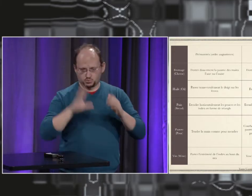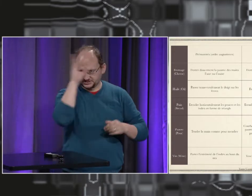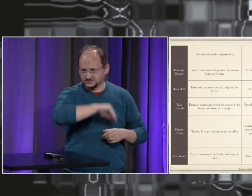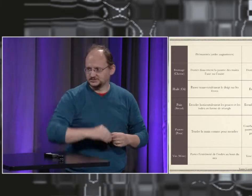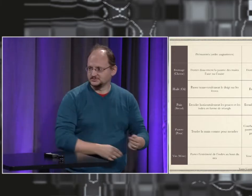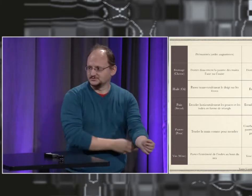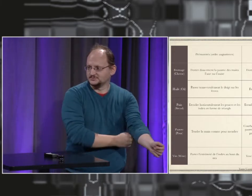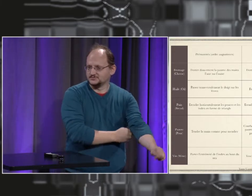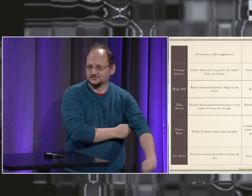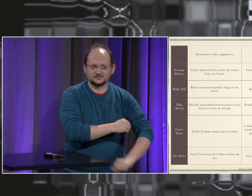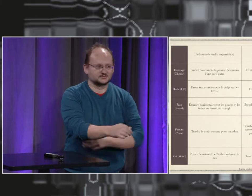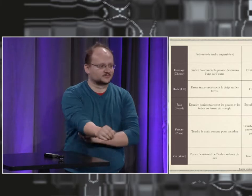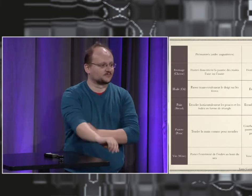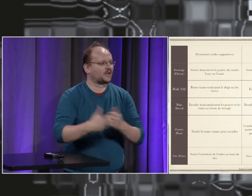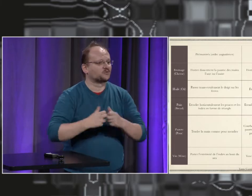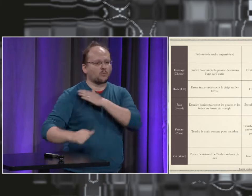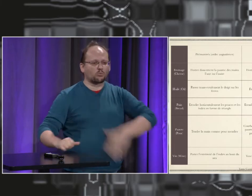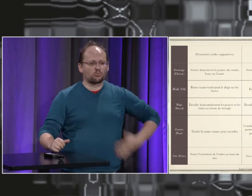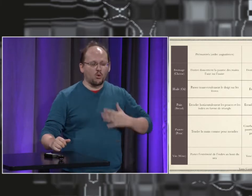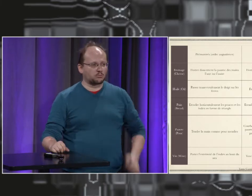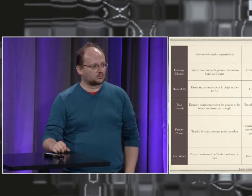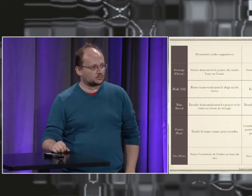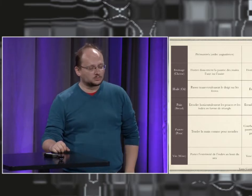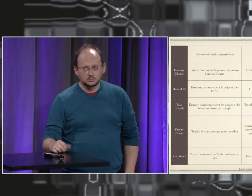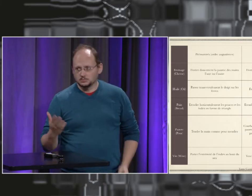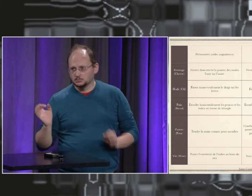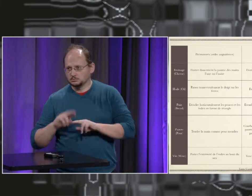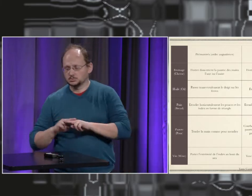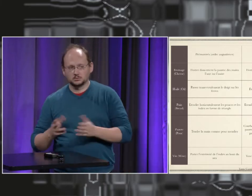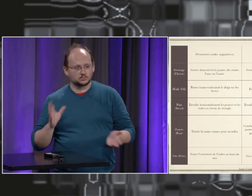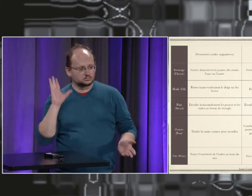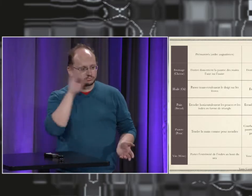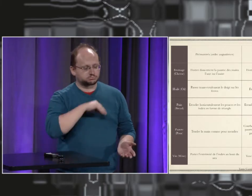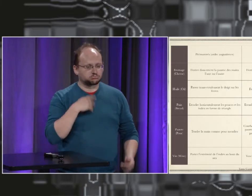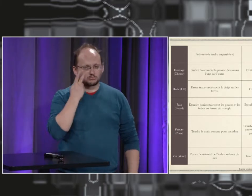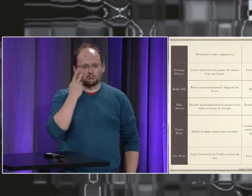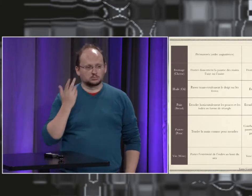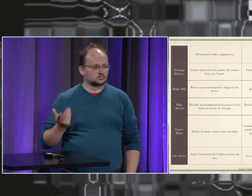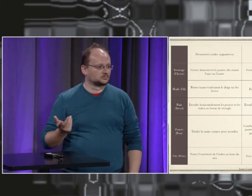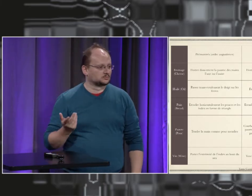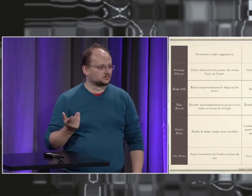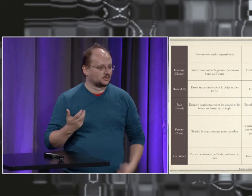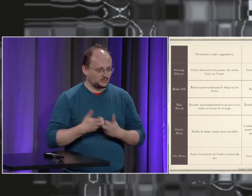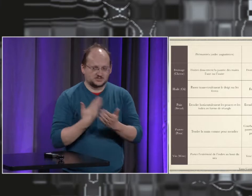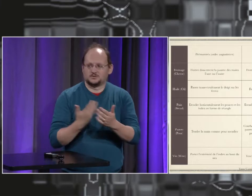de la vie du quotidien. Par exemple, noble, c'est vrai qu'il ne parle à personne aujourd'hui parce qu'on ne voit plus